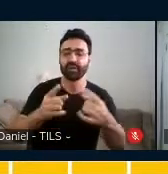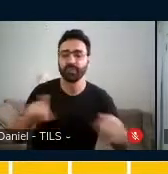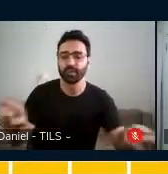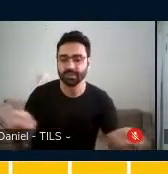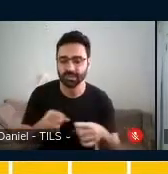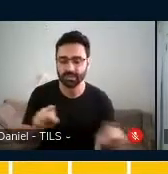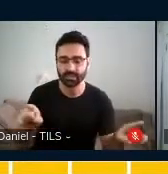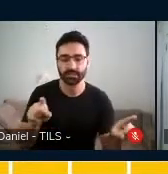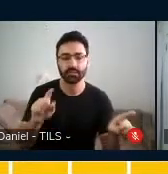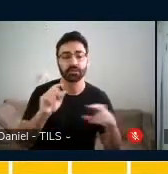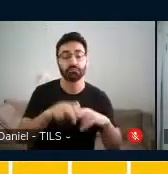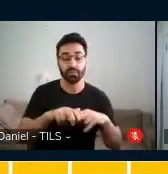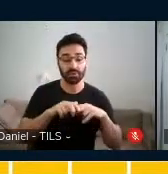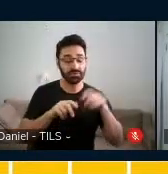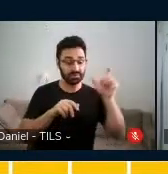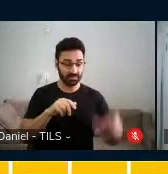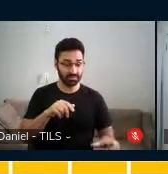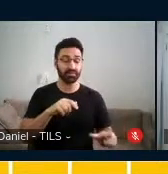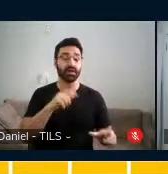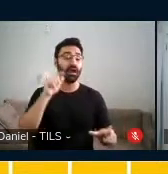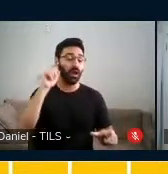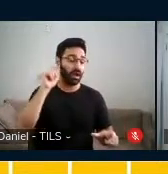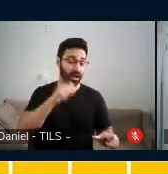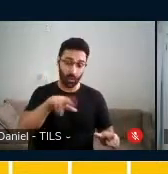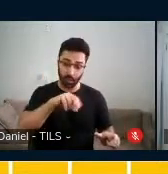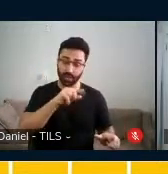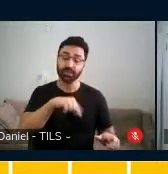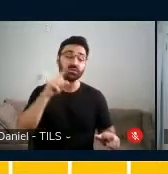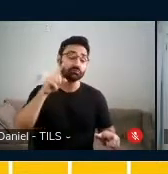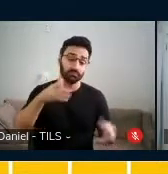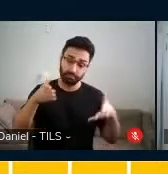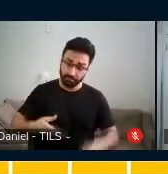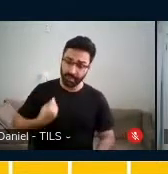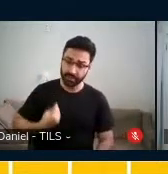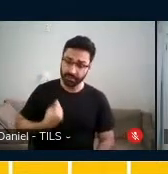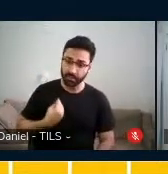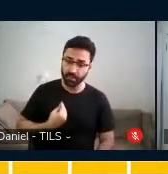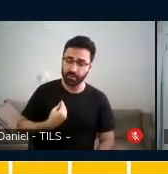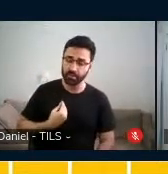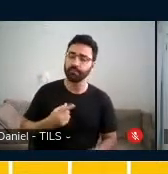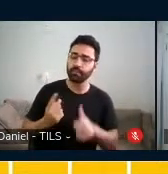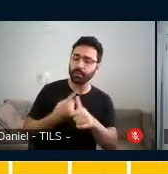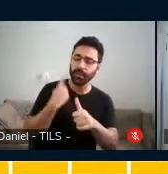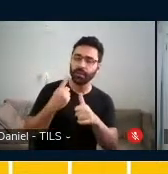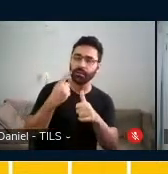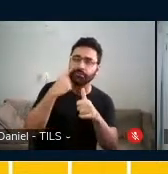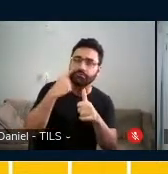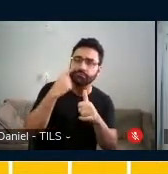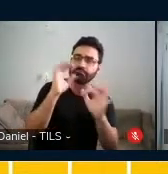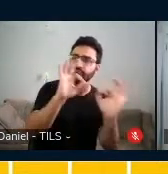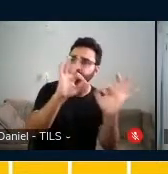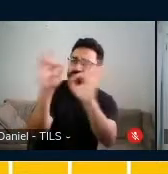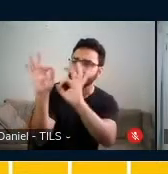participou, ela teve todos esses momentos de observação do movimento da dança, de assistir o vídeo, de imitar o